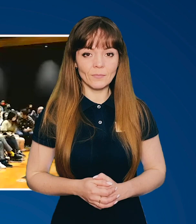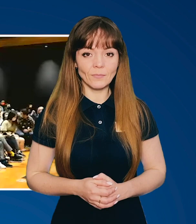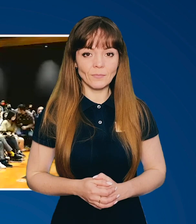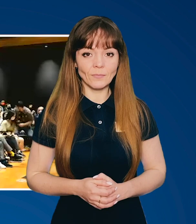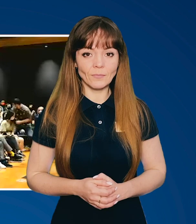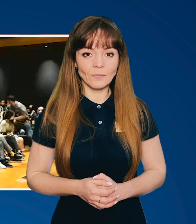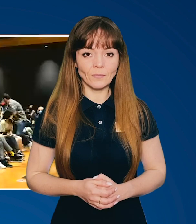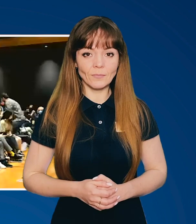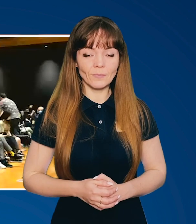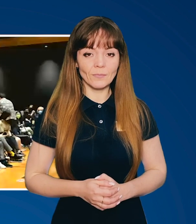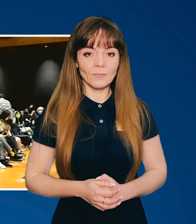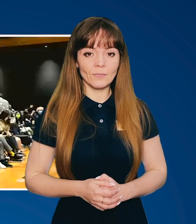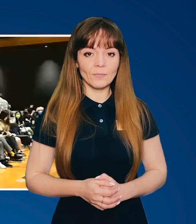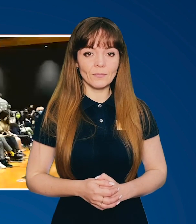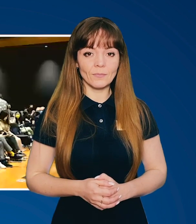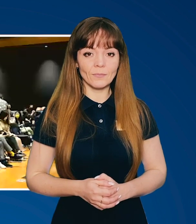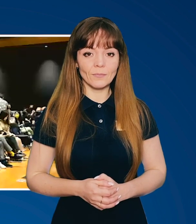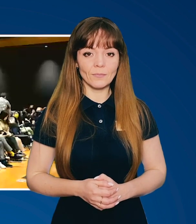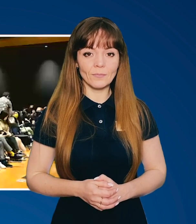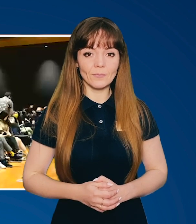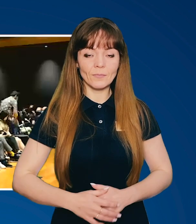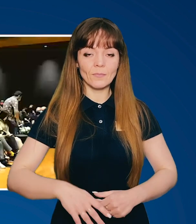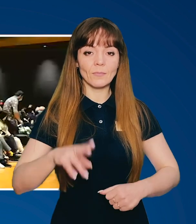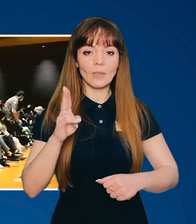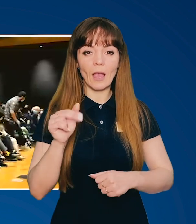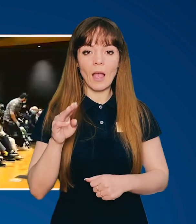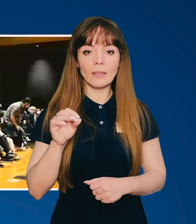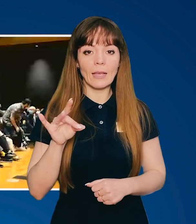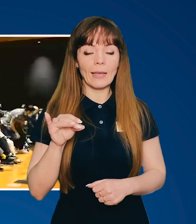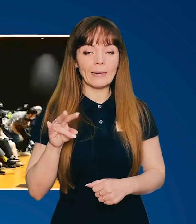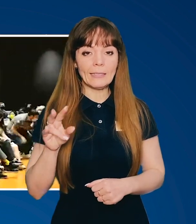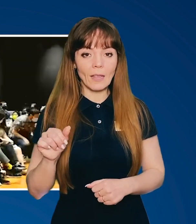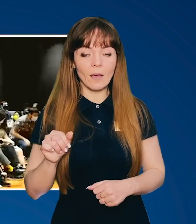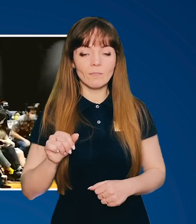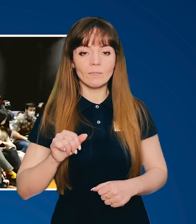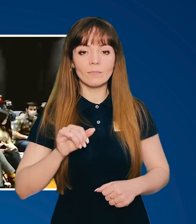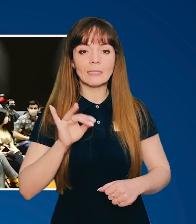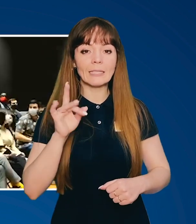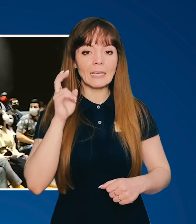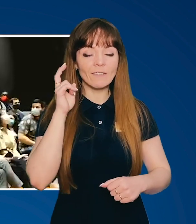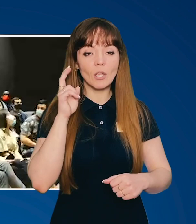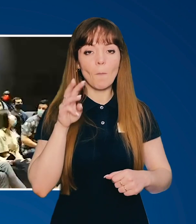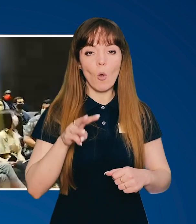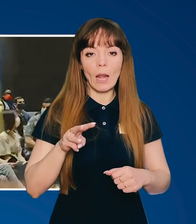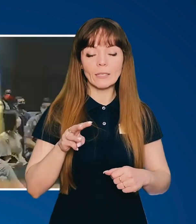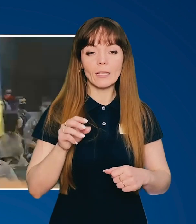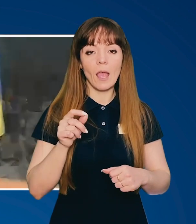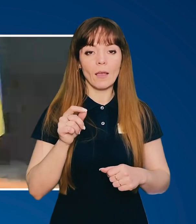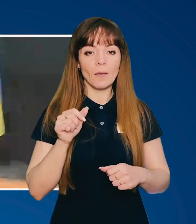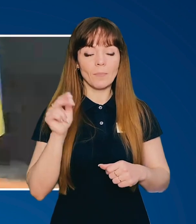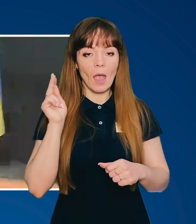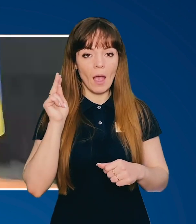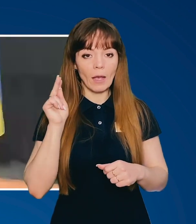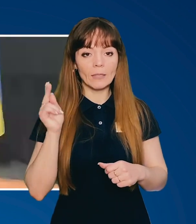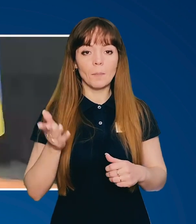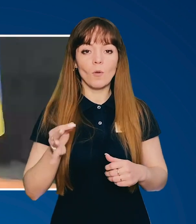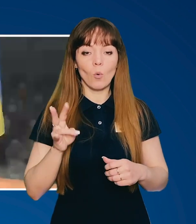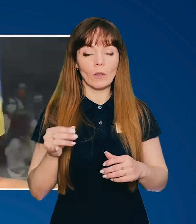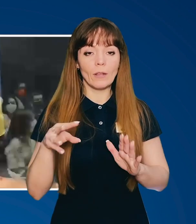Катерина з Ківмайлянської академії, вона зараз тут по міній